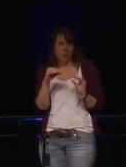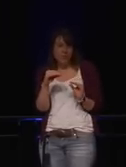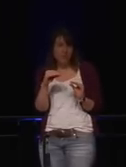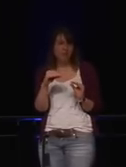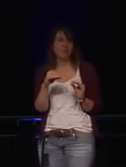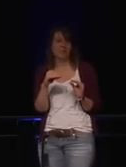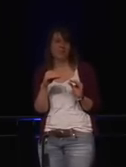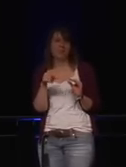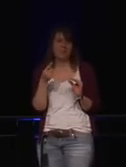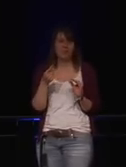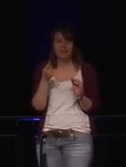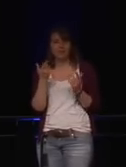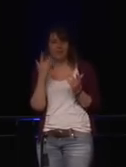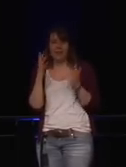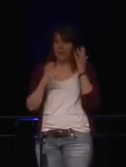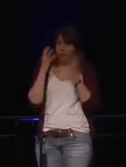Geräusch, das du machst beim Sex